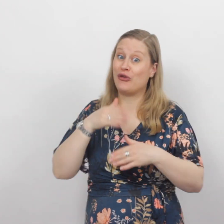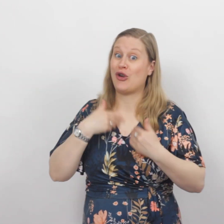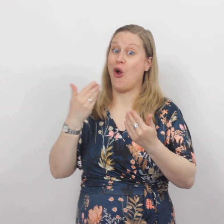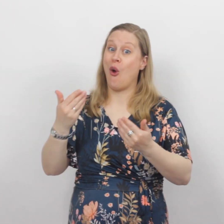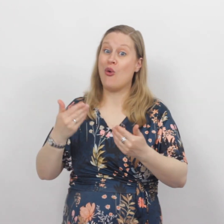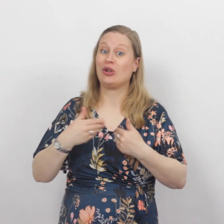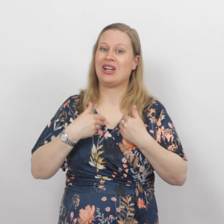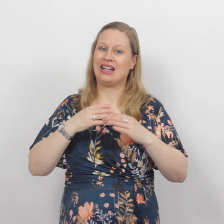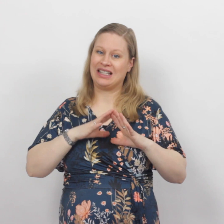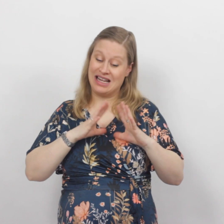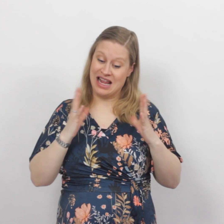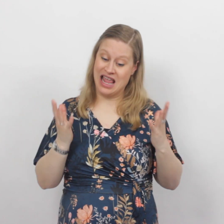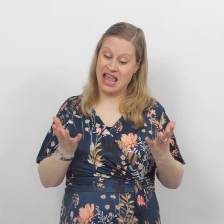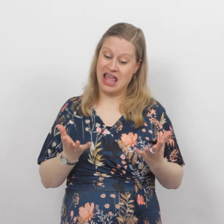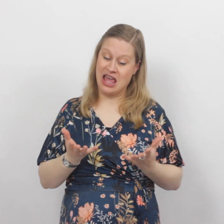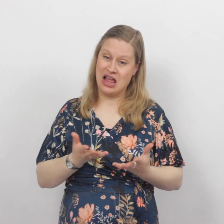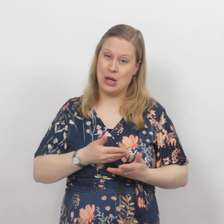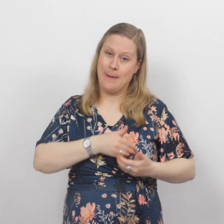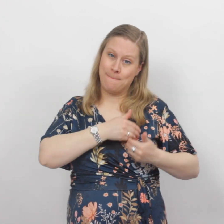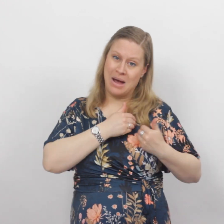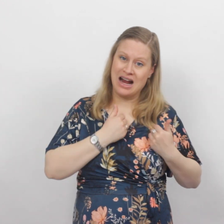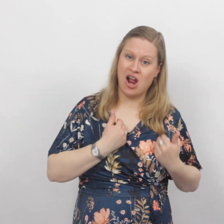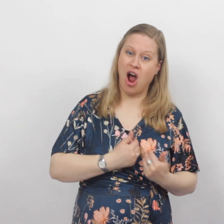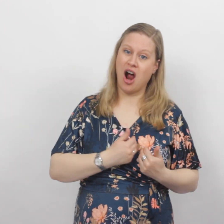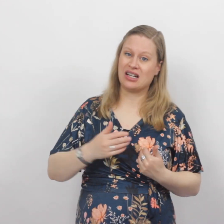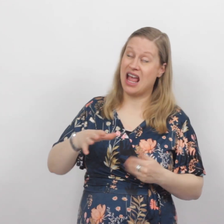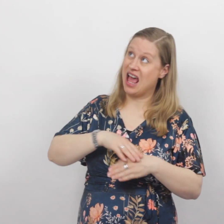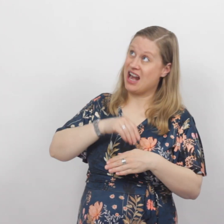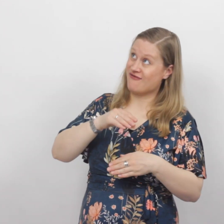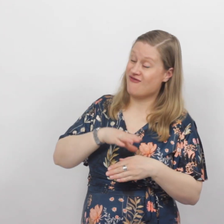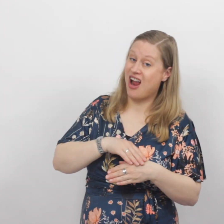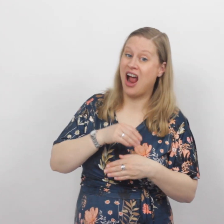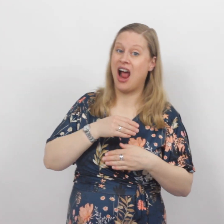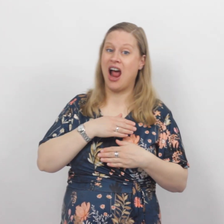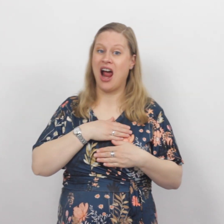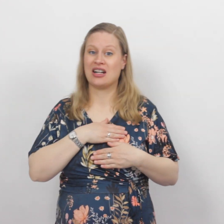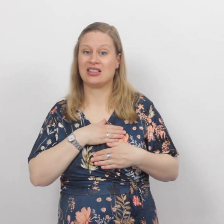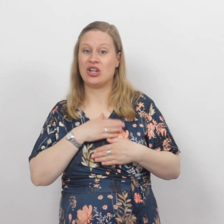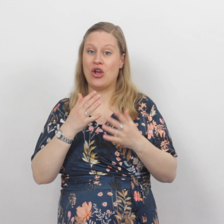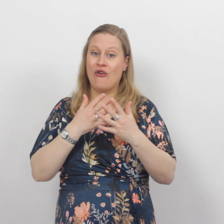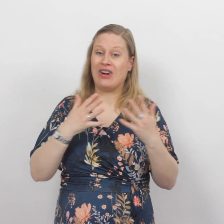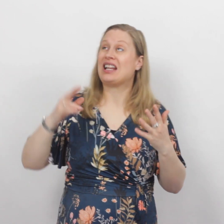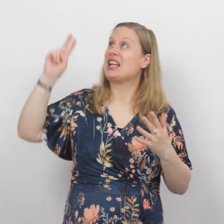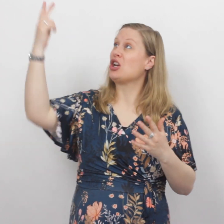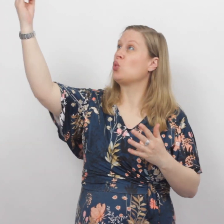vreugde die heel mijn hart ervaart Wanneer uw